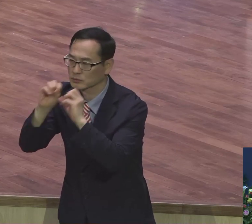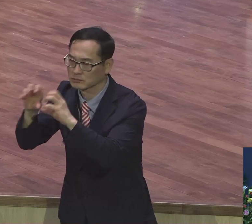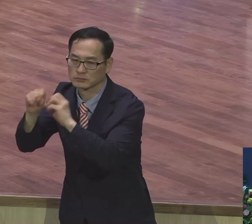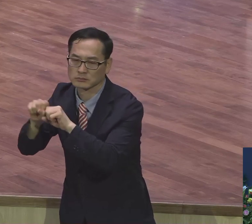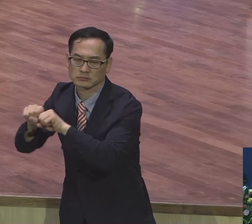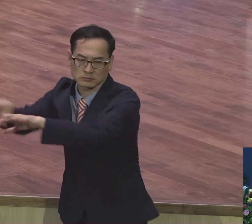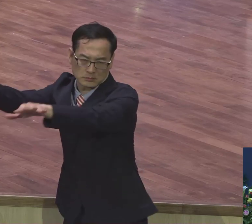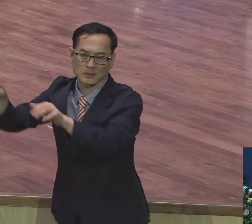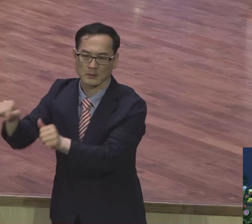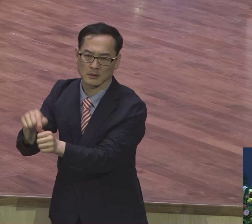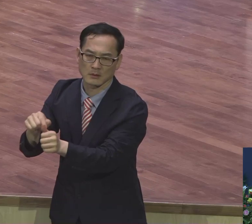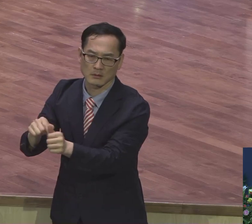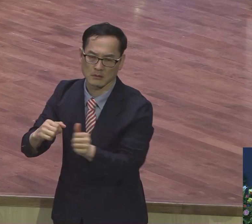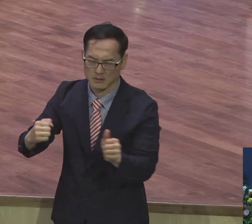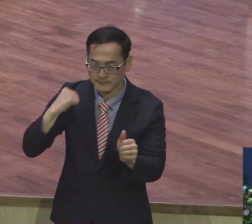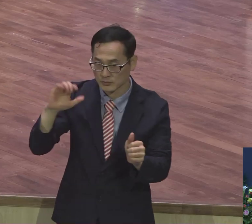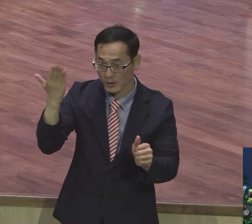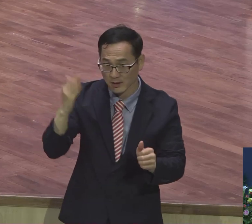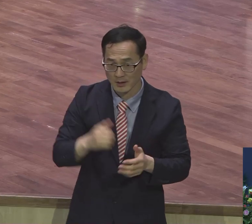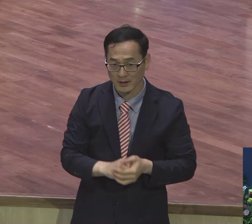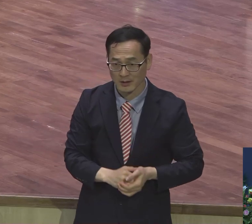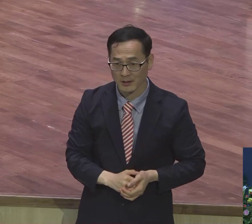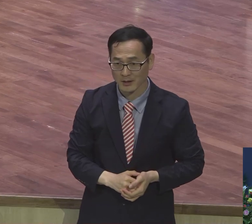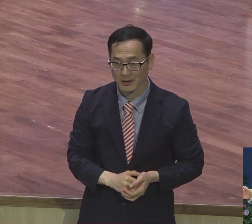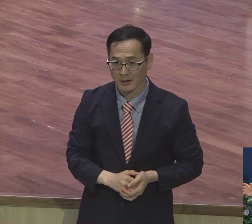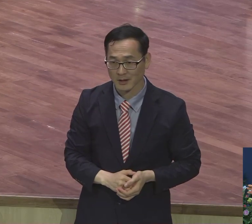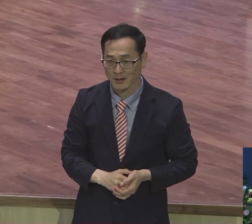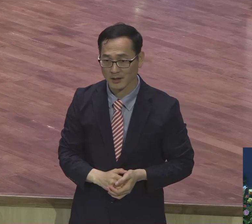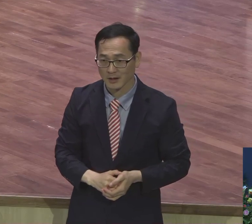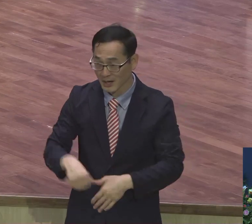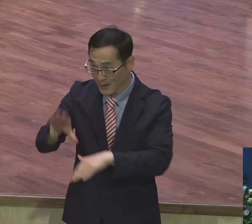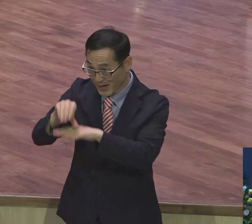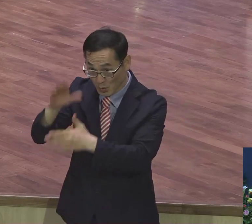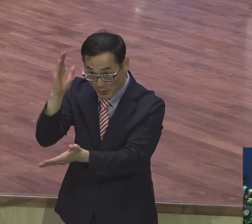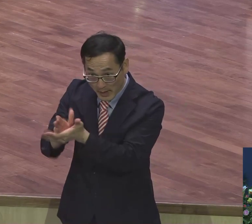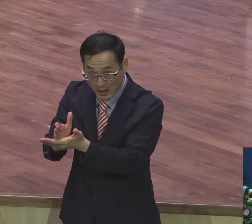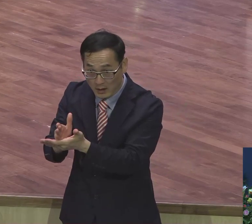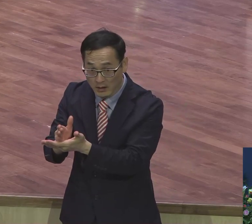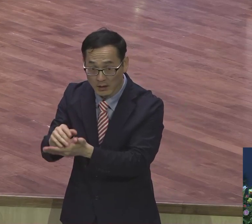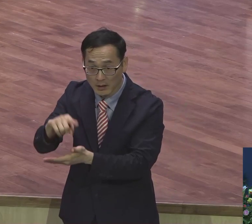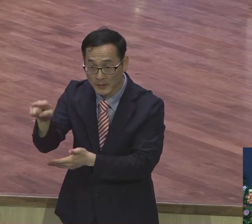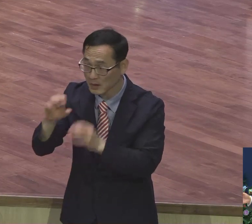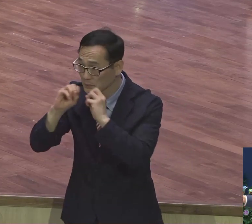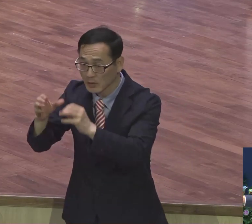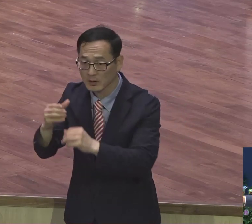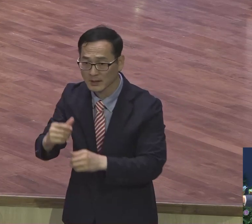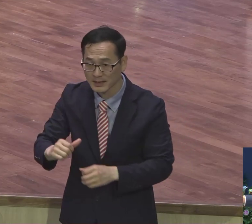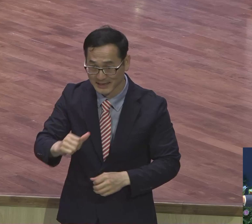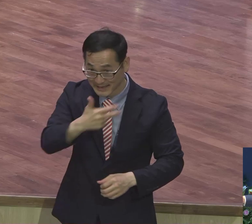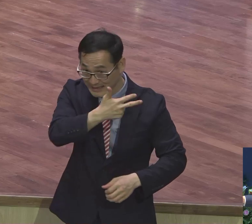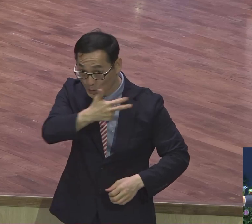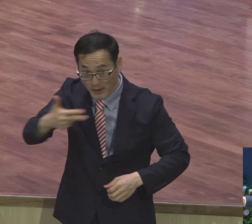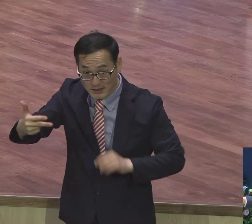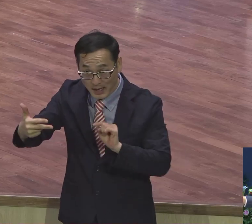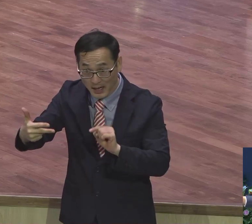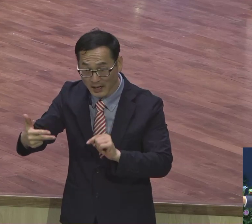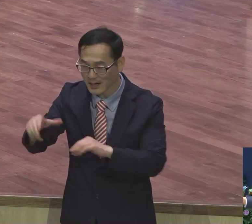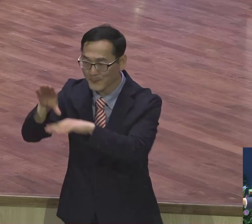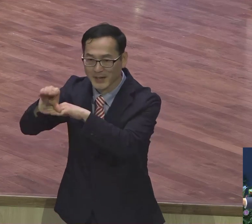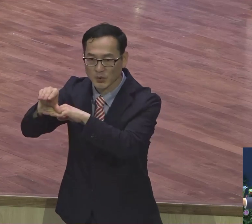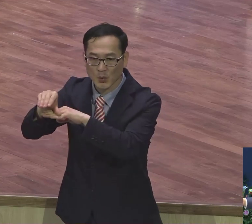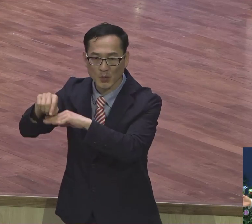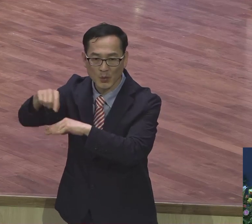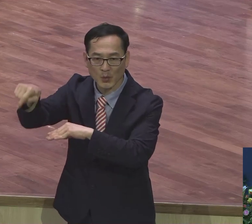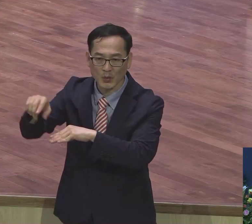다 방송국 해요. 방송을 안 하면 어떻게 그 모슬림들이 보험 증가해서 인도네시아는 세계에서 제일 큰